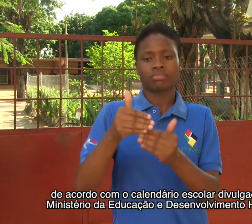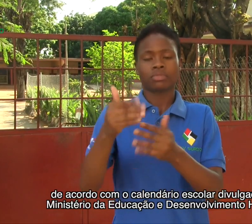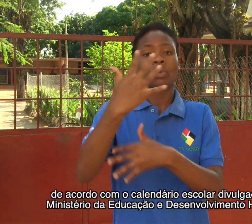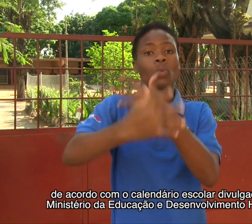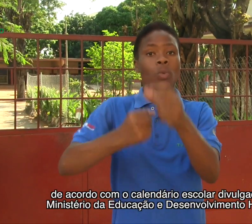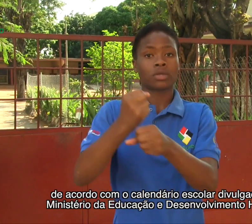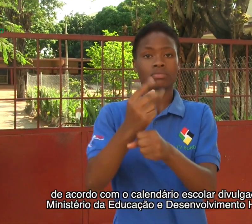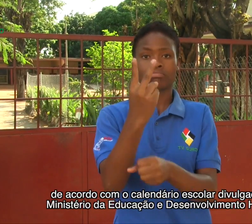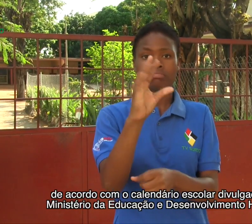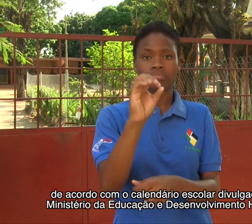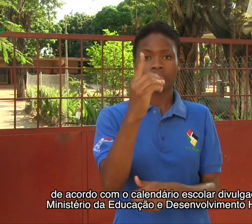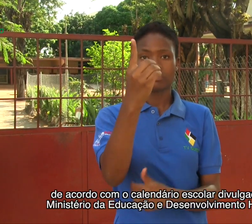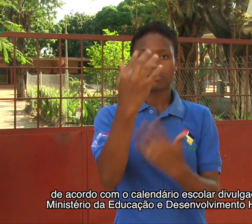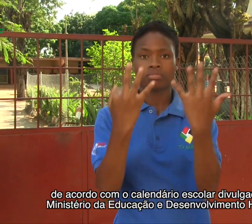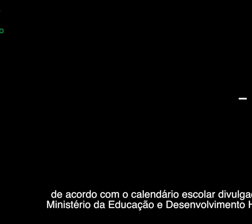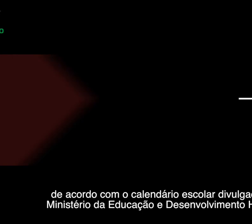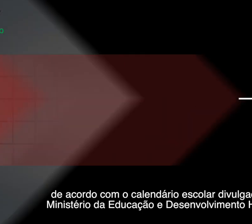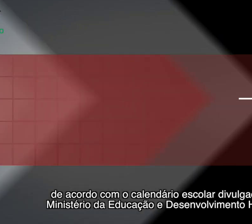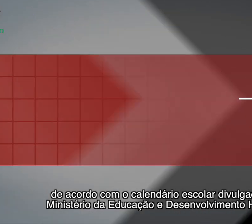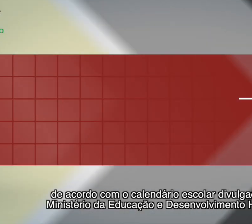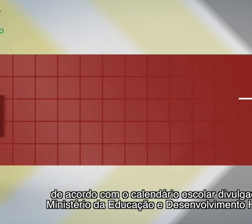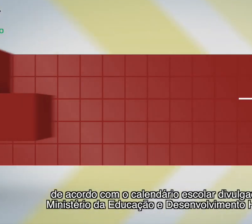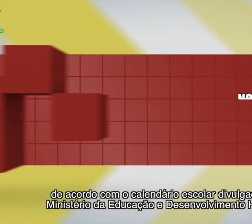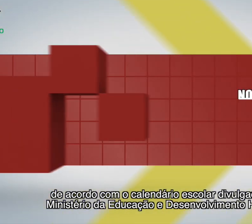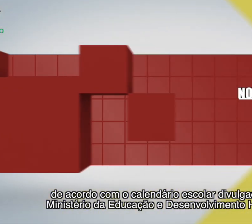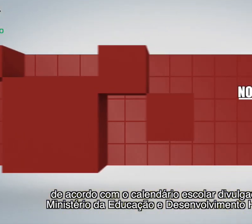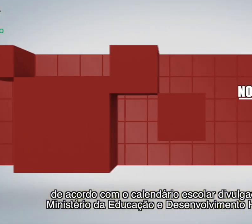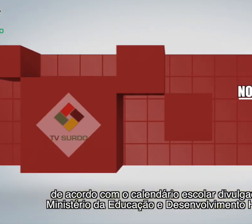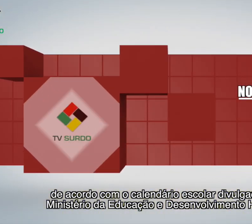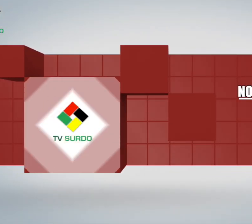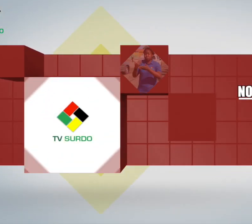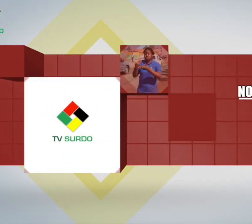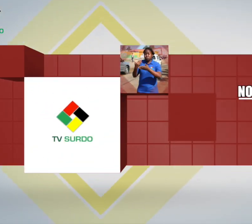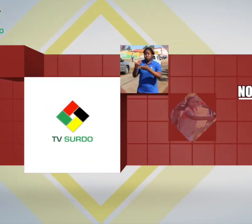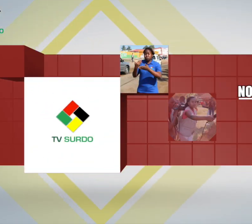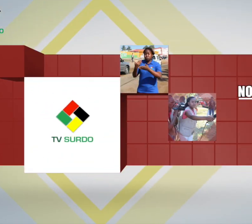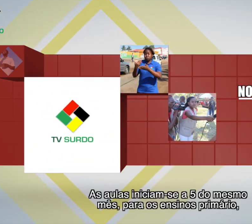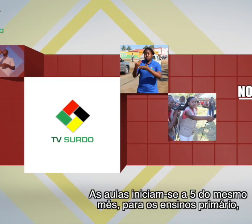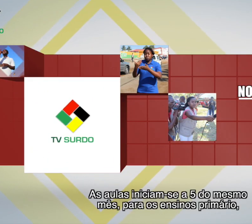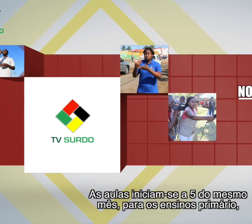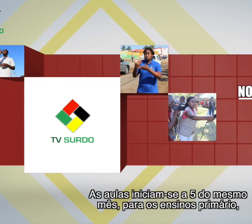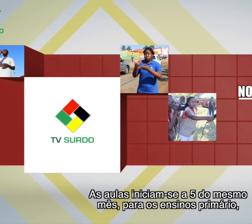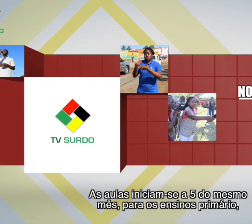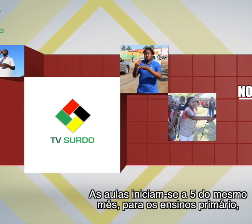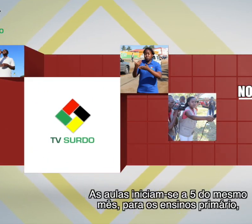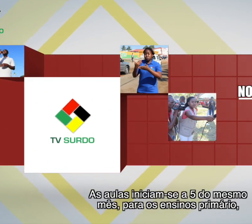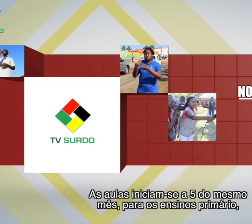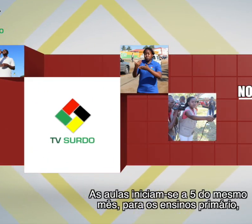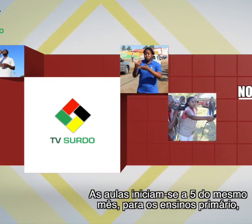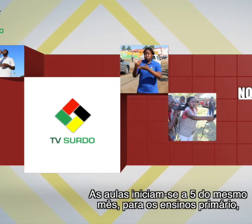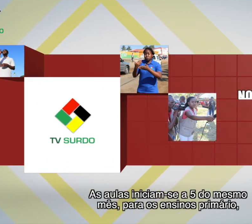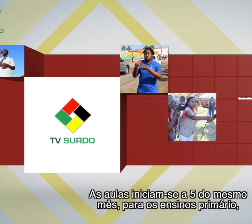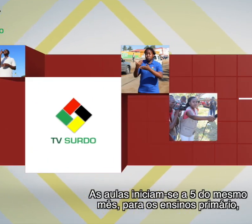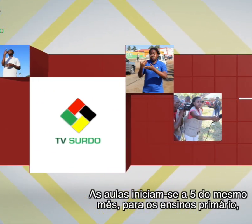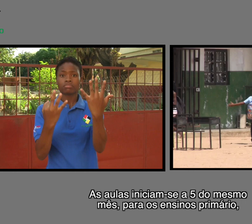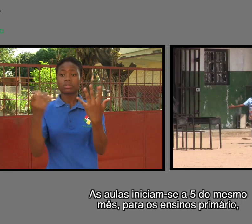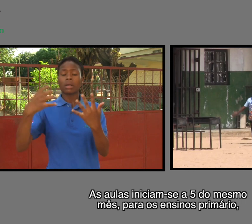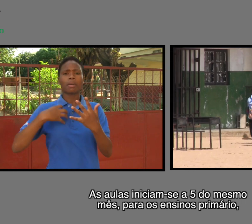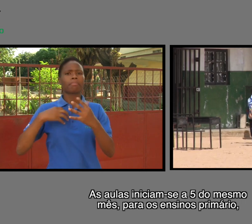divulgado pelo Ministério da Educação e Desenvolvimento Humano. As aulas iniciam-se a 5 do mesmo mês para o